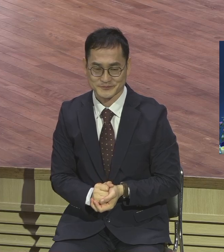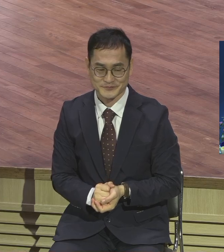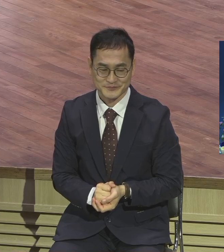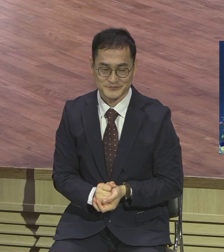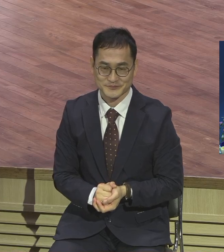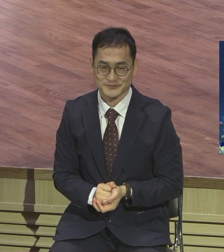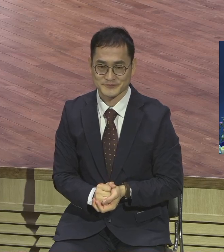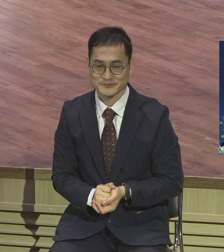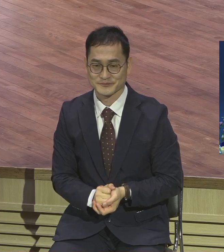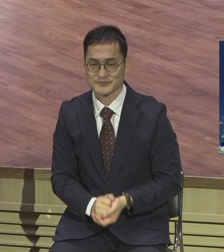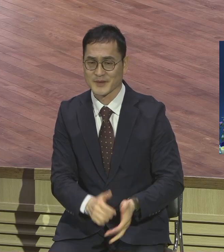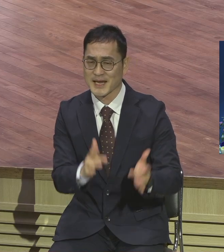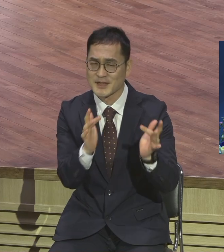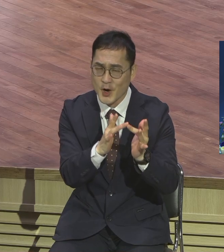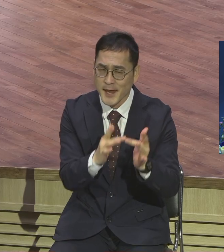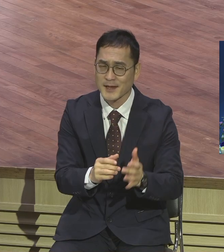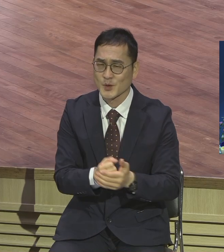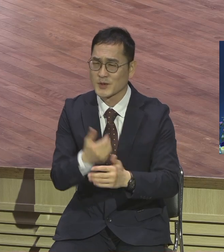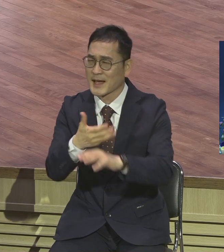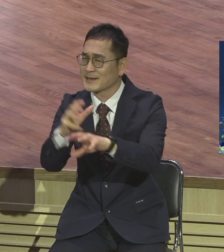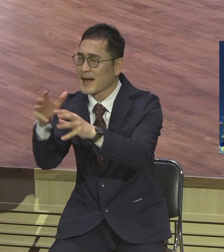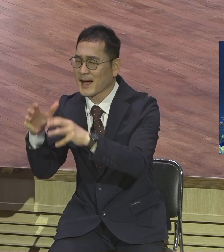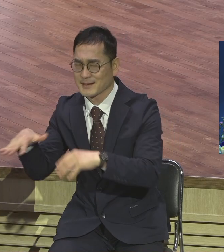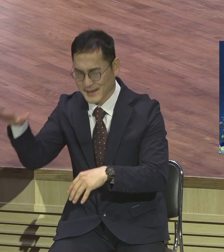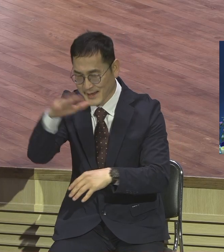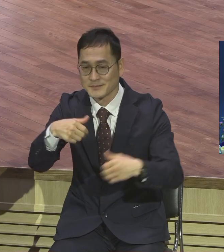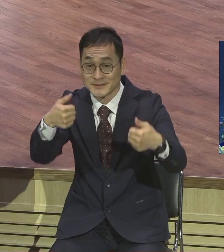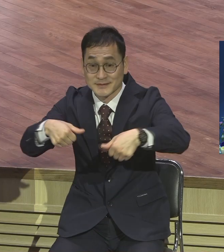외배되는 분들도 계세요. 서로 다 인사합시다.